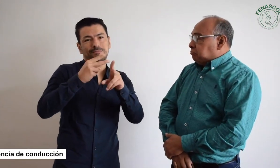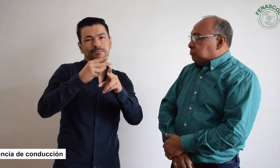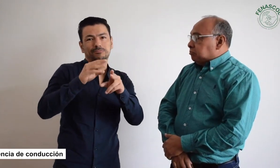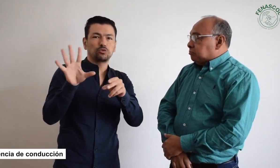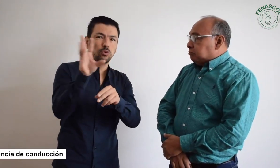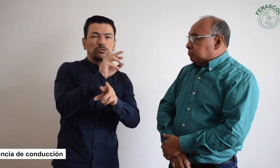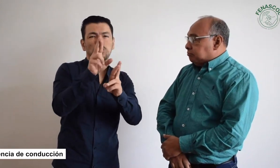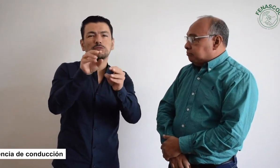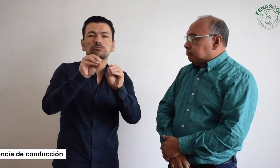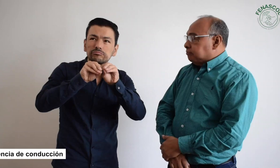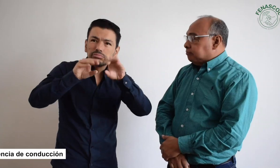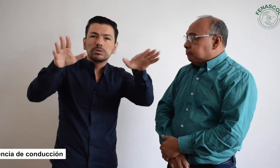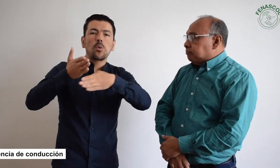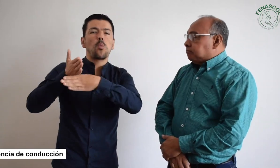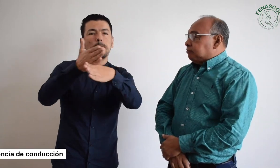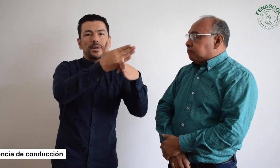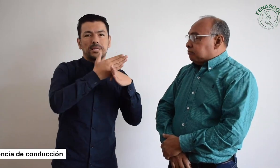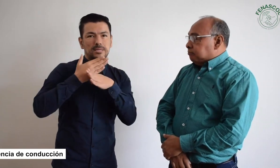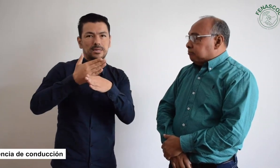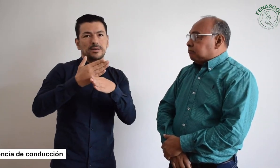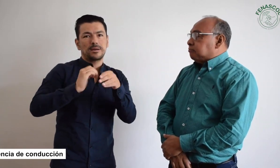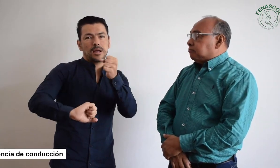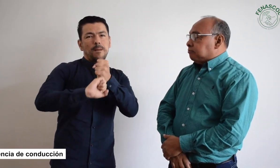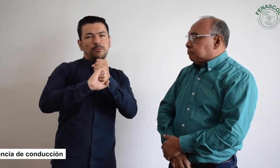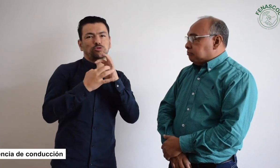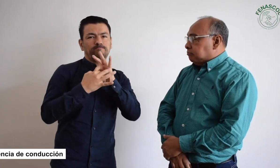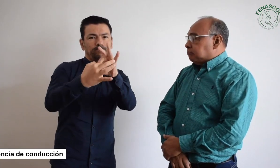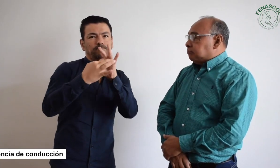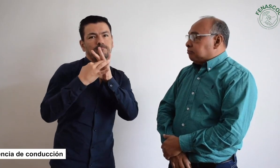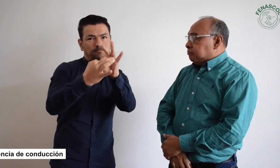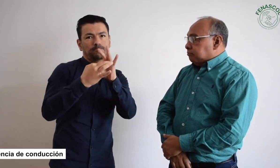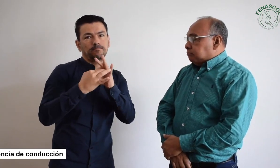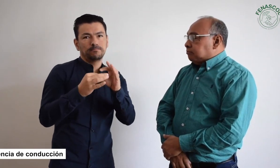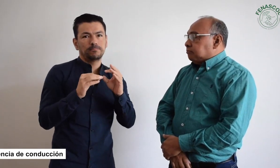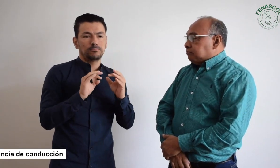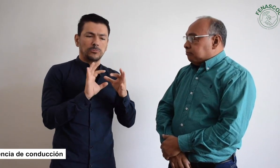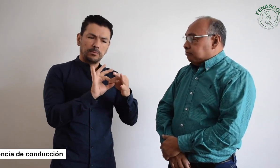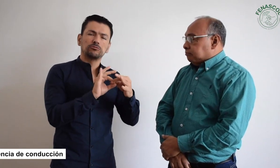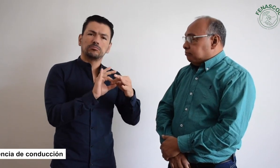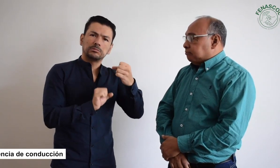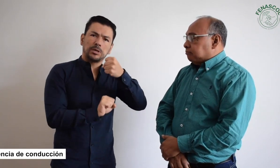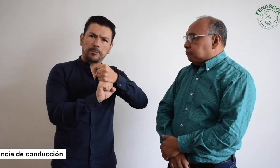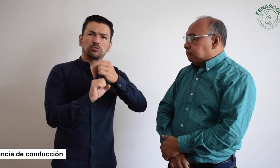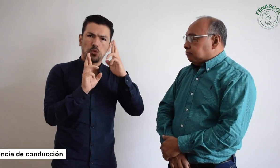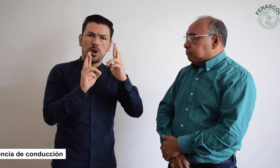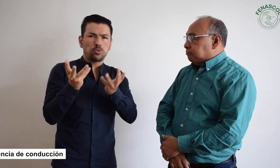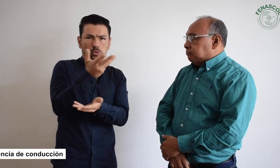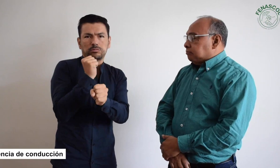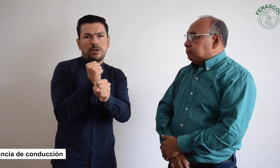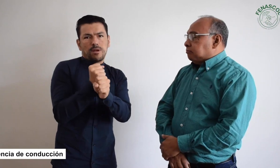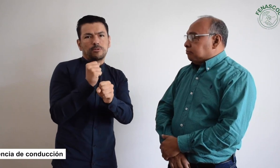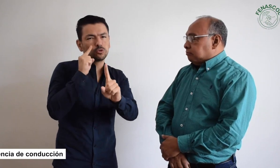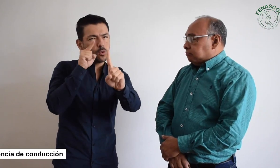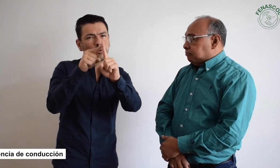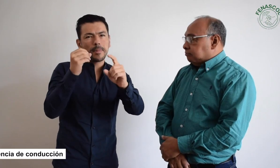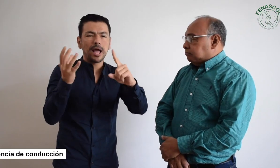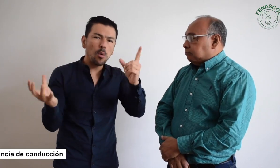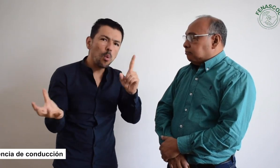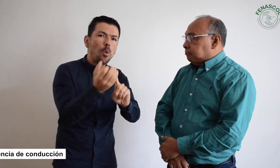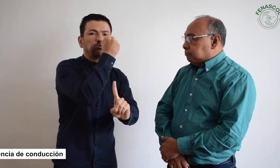Ojalá que todos ustedes compartan esta información y nos apoyen. Realmente desde Fenascoer estamos trabajando para obtener este logro que